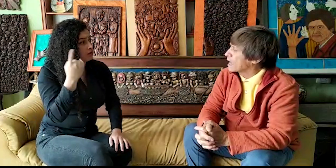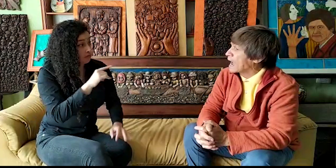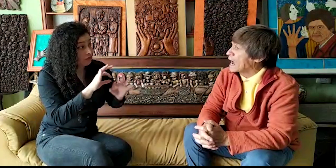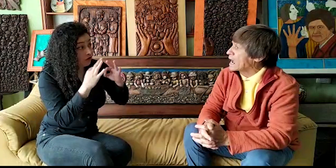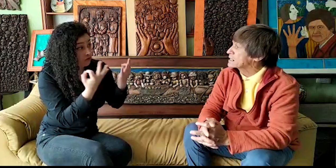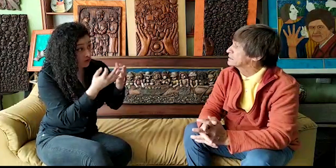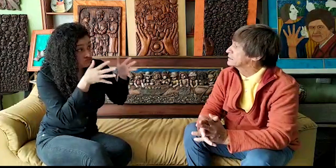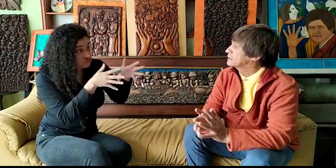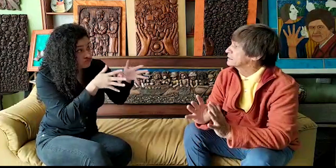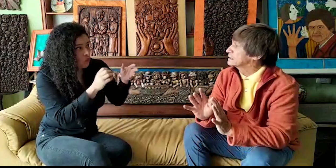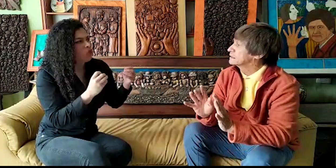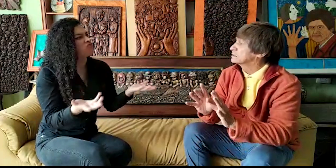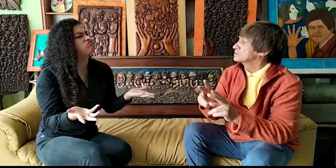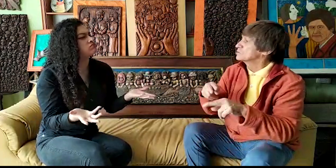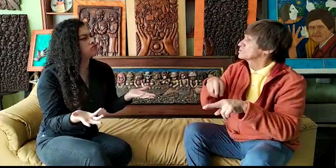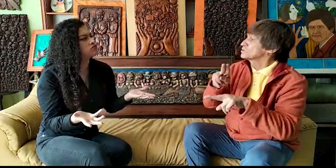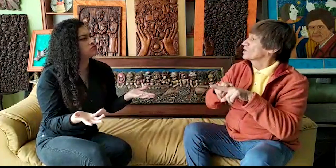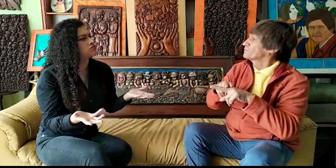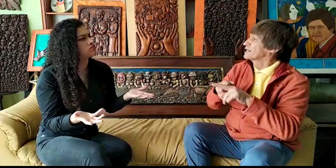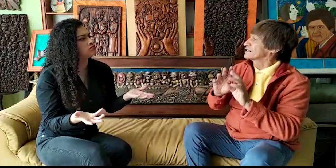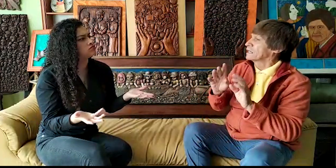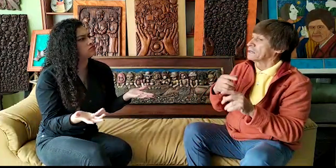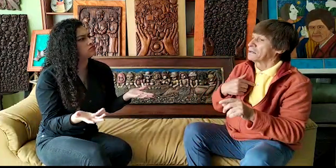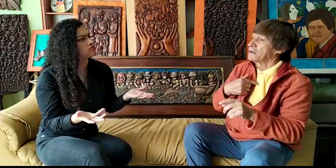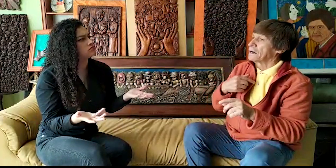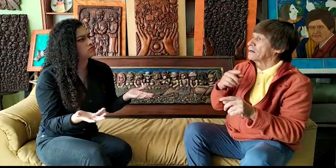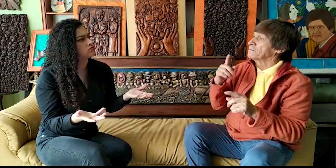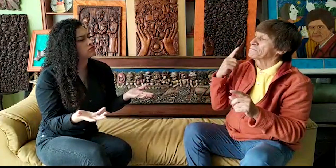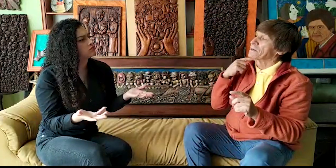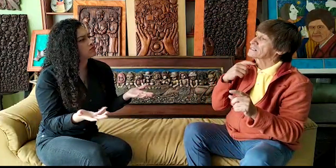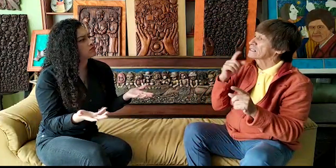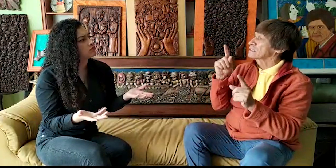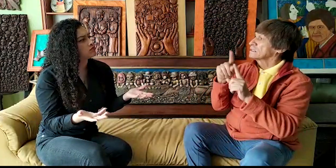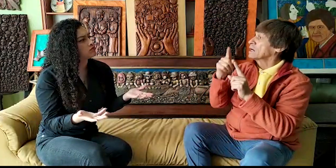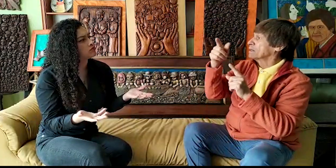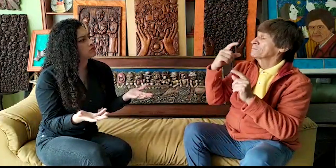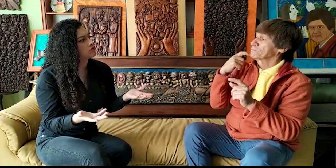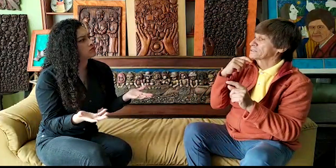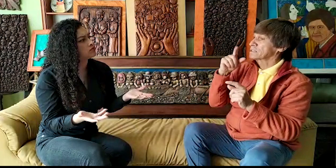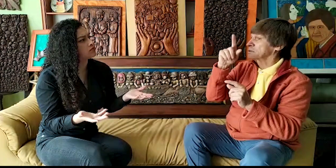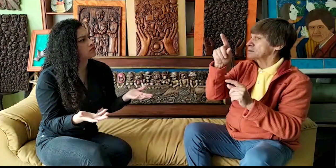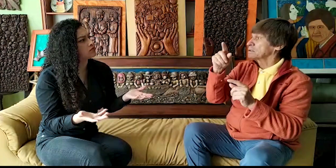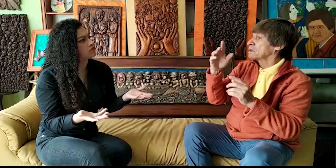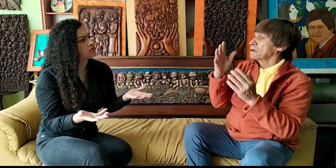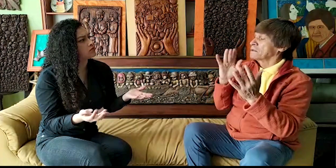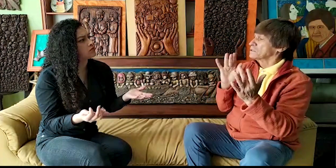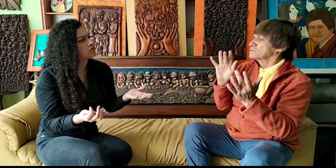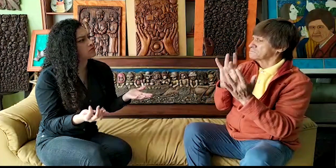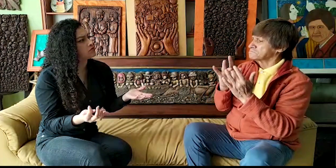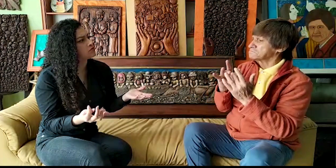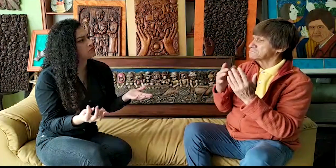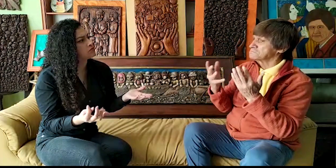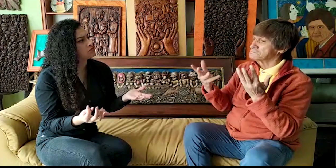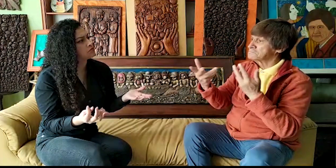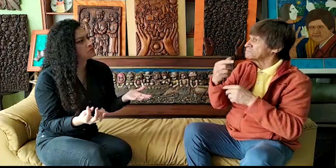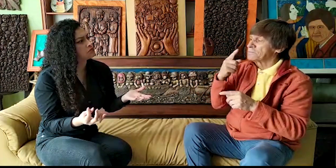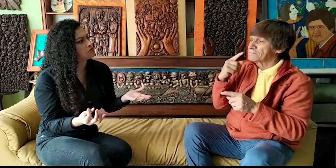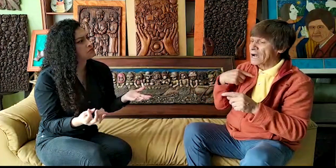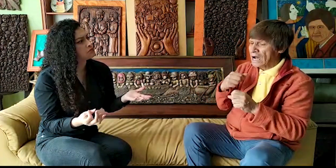¿cómo empezaste? ¿Quién te enseñó a realizar estas obras artísticas? No, fue algo muy natural. Yo